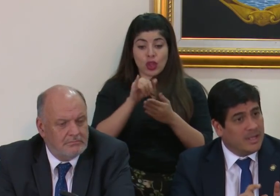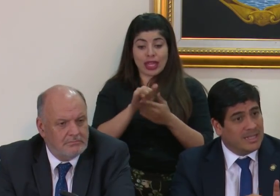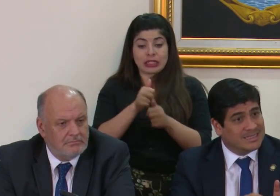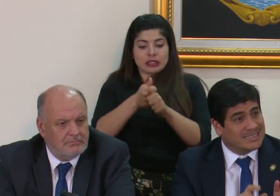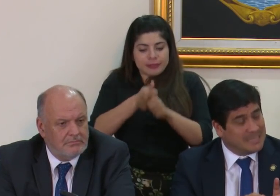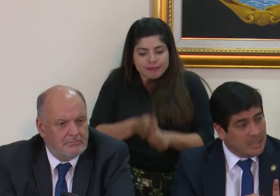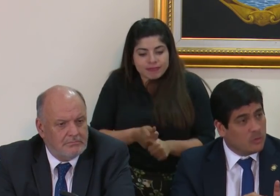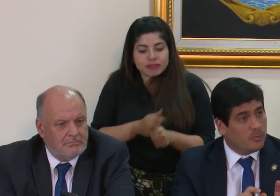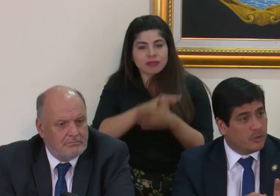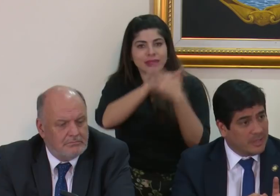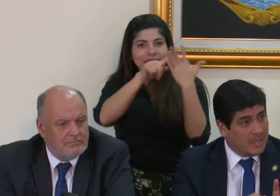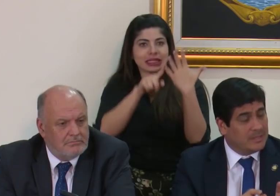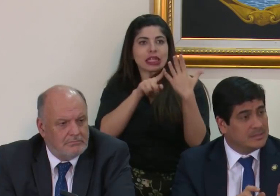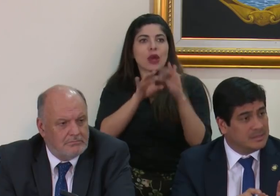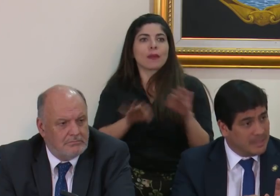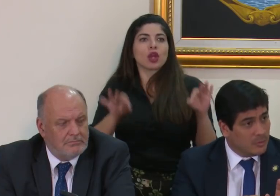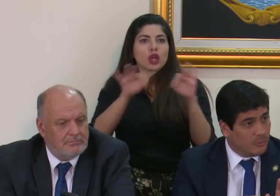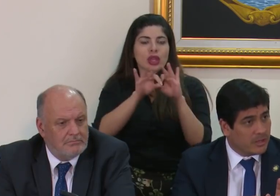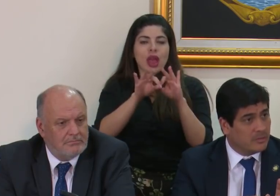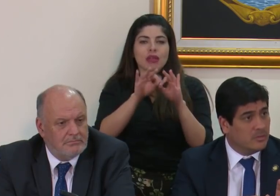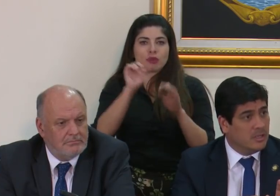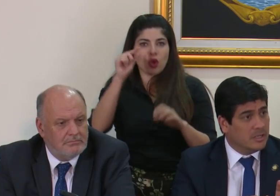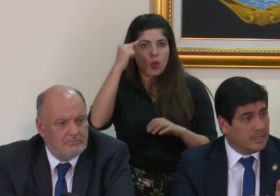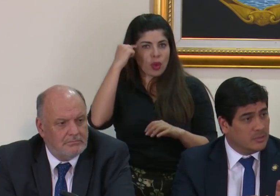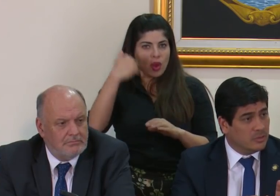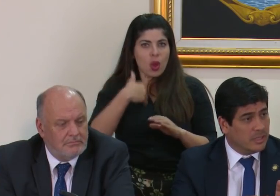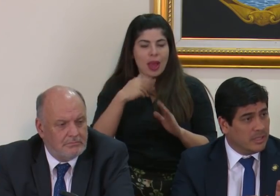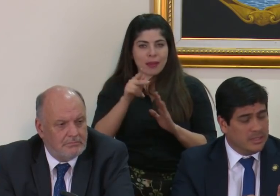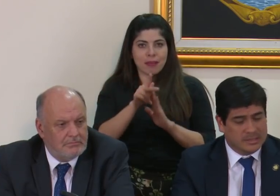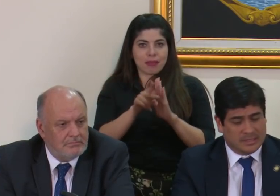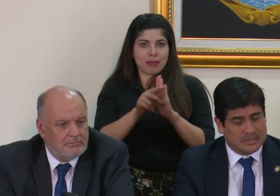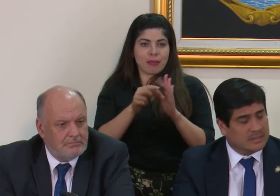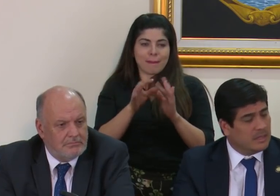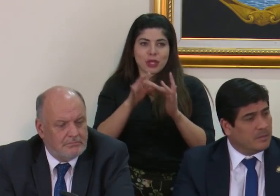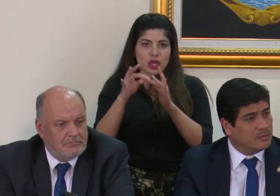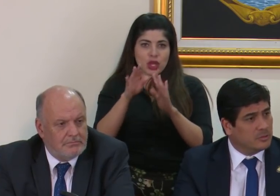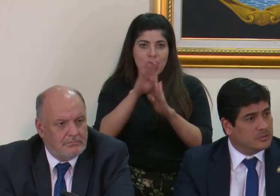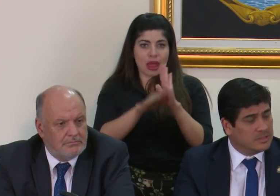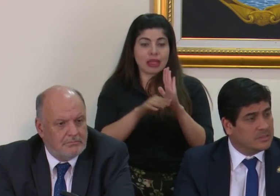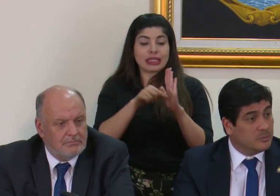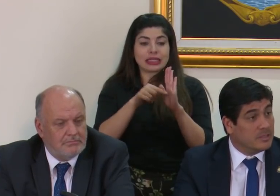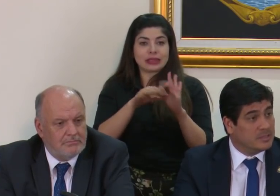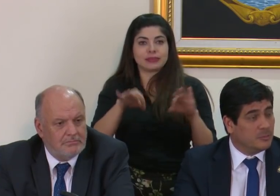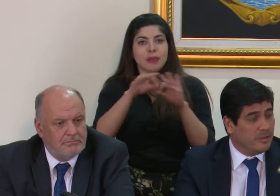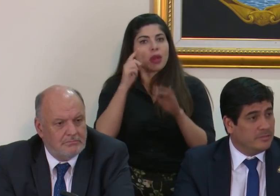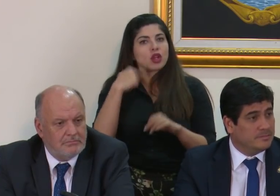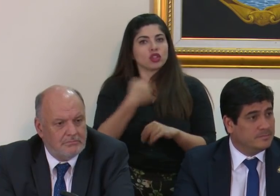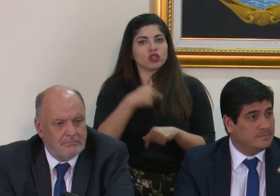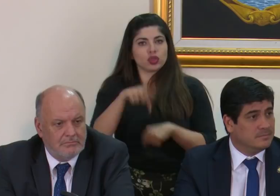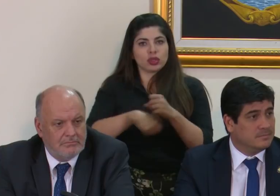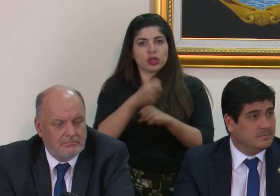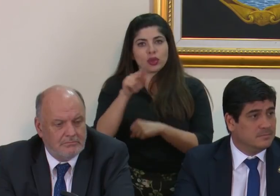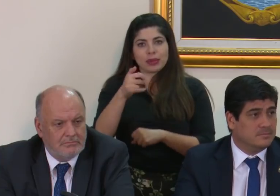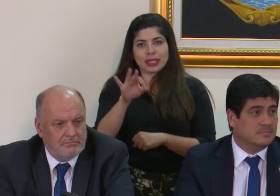empujar estas cinco prioridades del gobierno que es lo que será central para nosotros en este 2019.